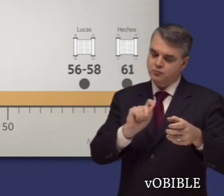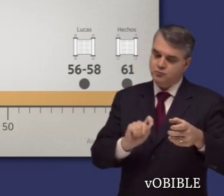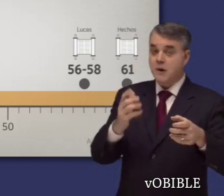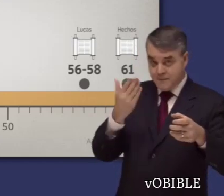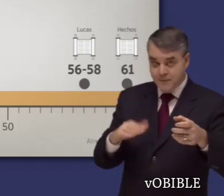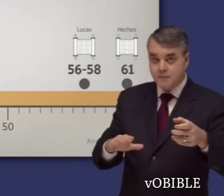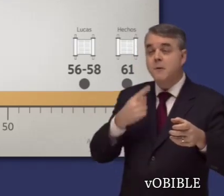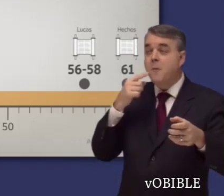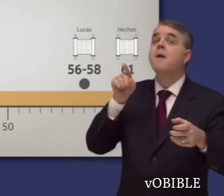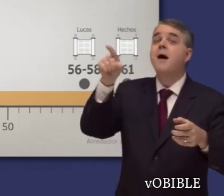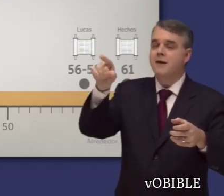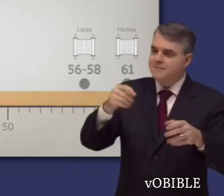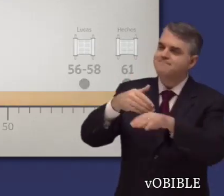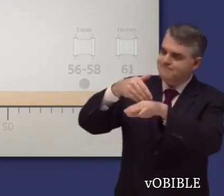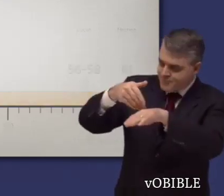Teófilo.